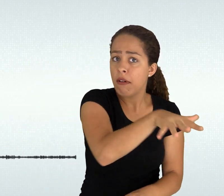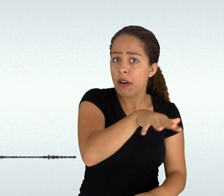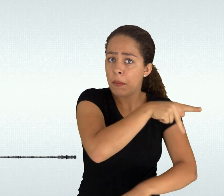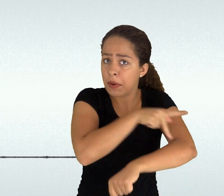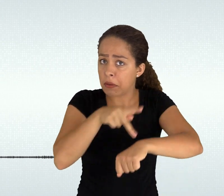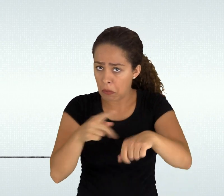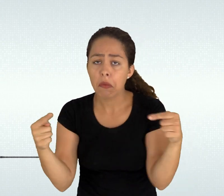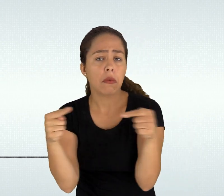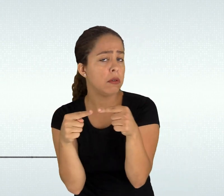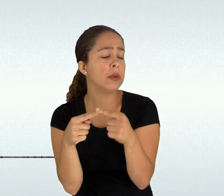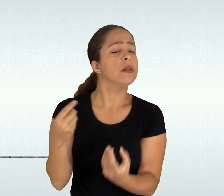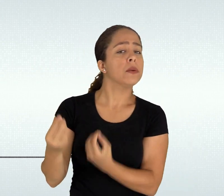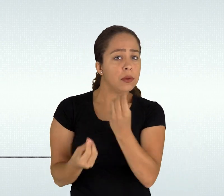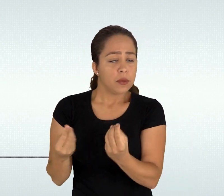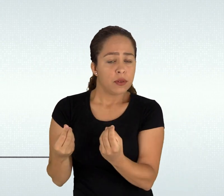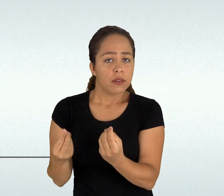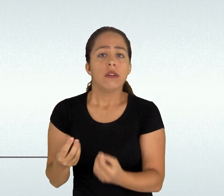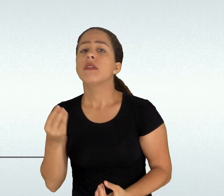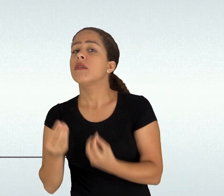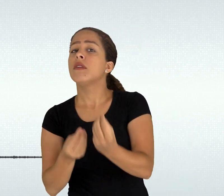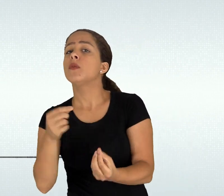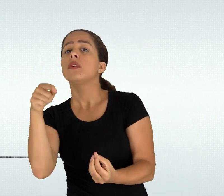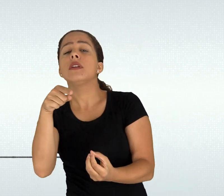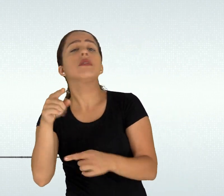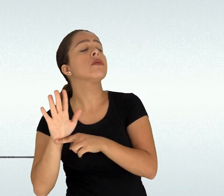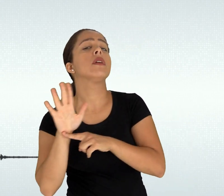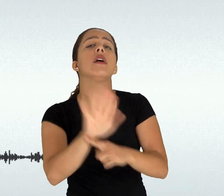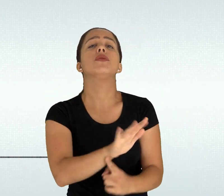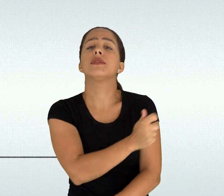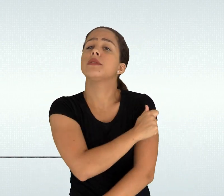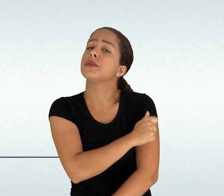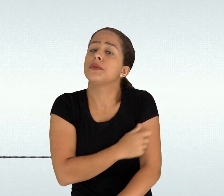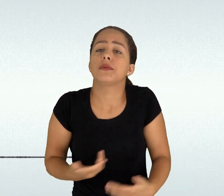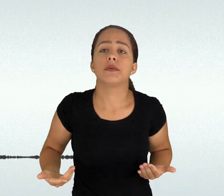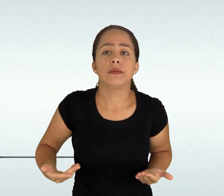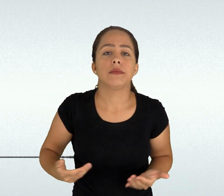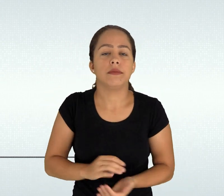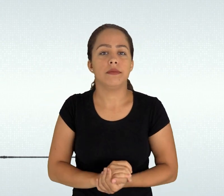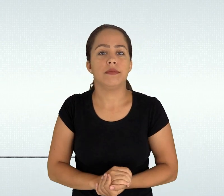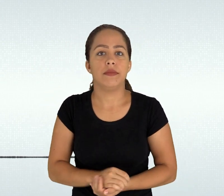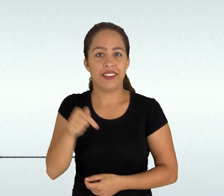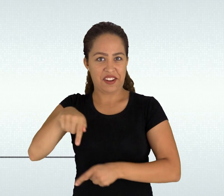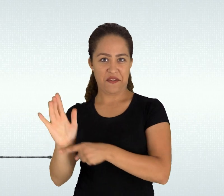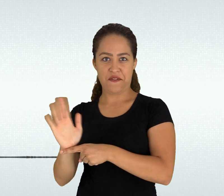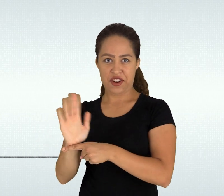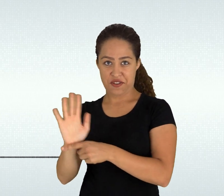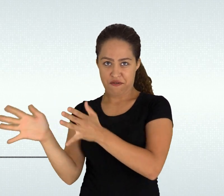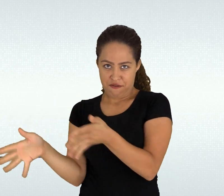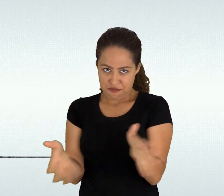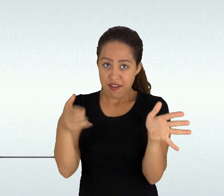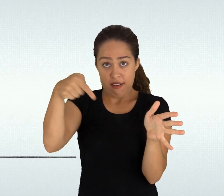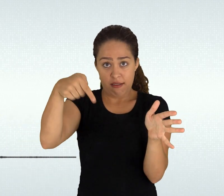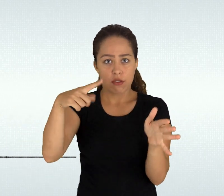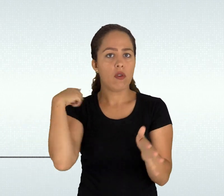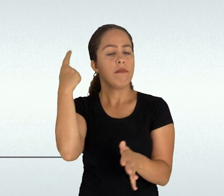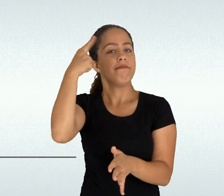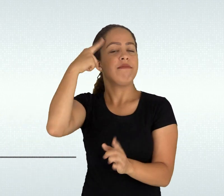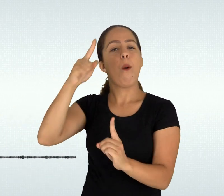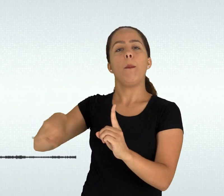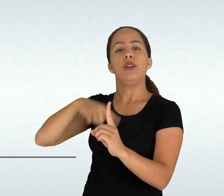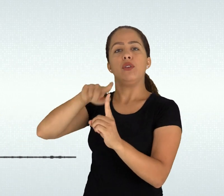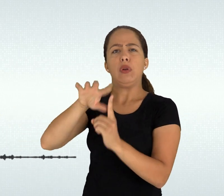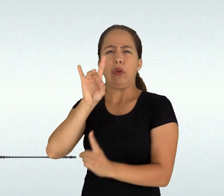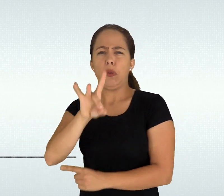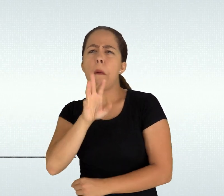metodologias de ensino-aprendizagem especialmente práticas interdisciplinares e integradoras